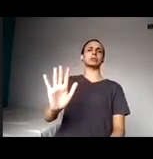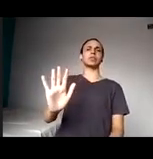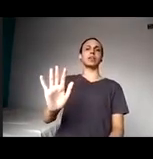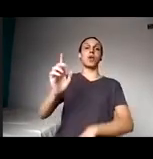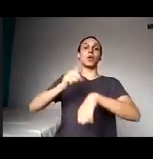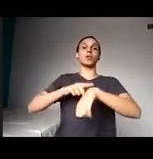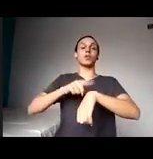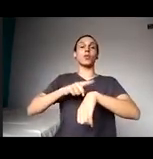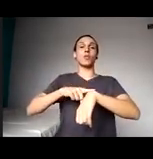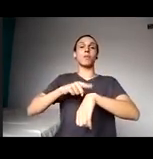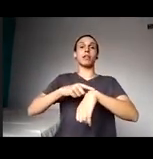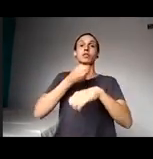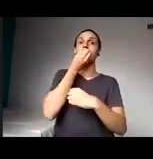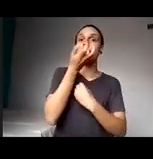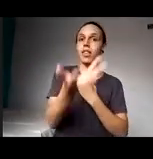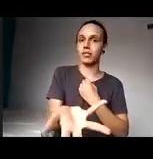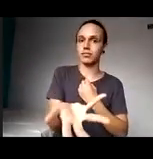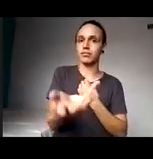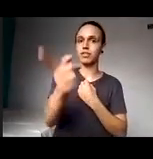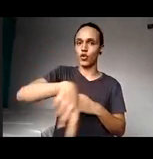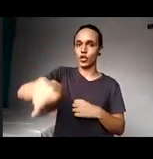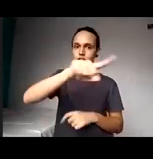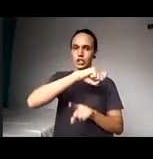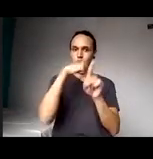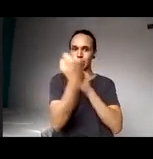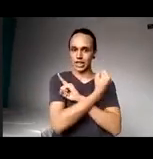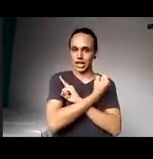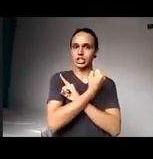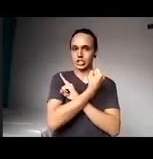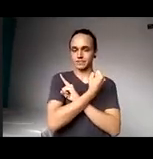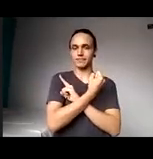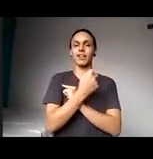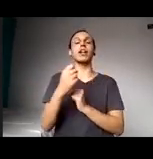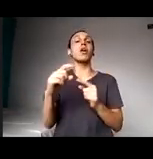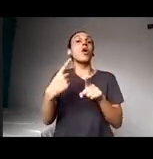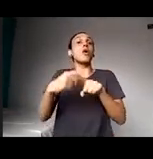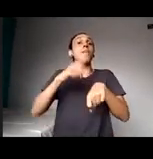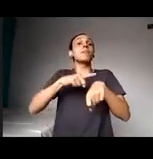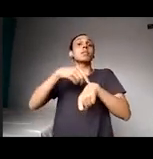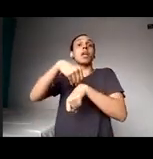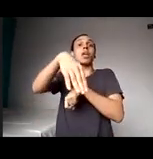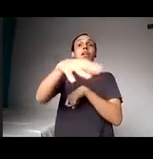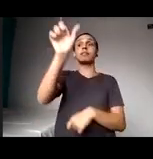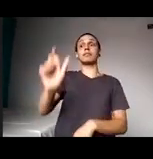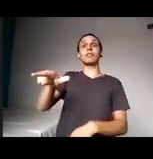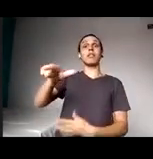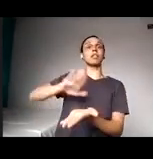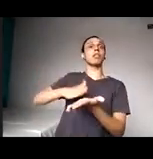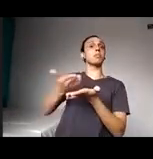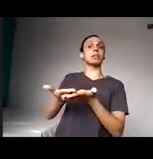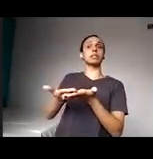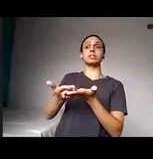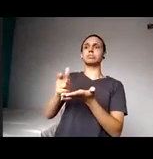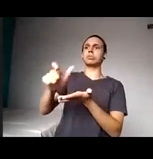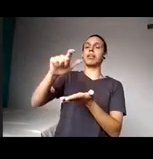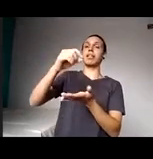com vocês, porque ao falar com vocês, o intérprete que vai interpretar a Libra